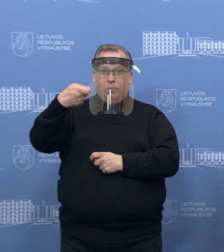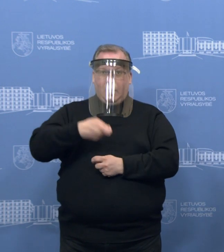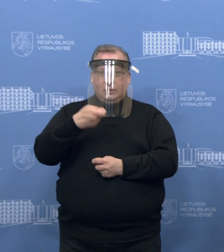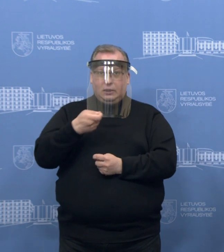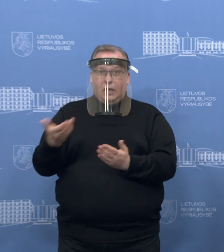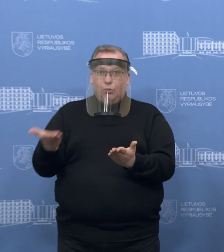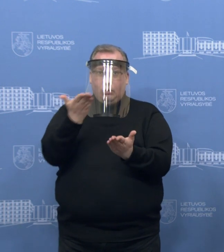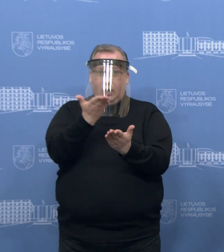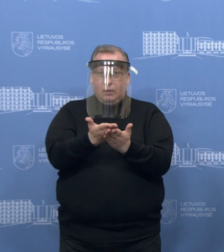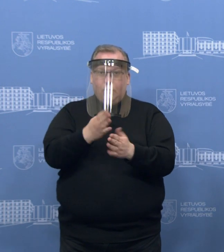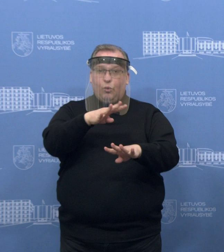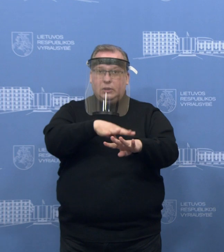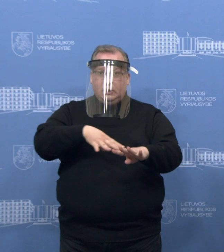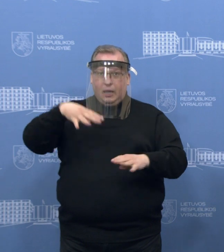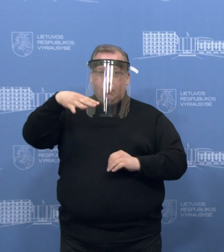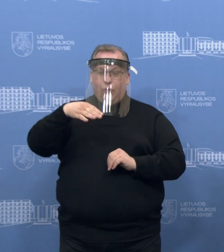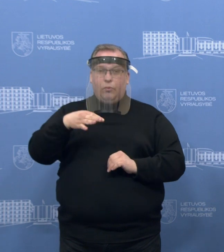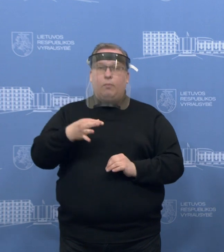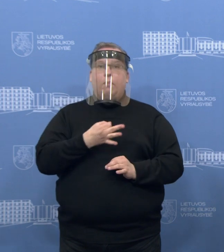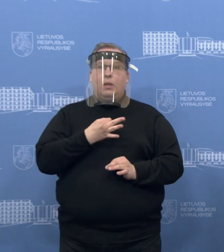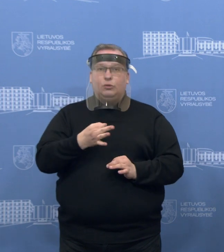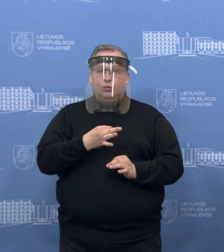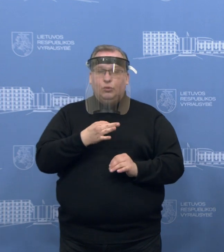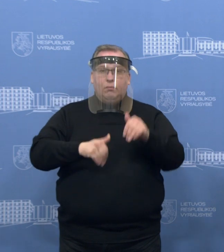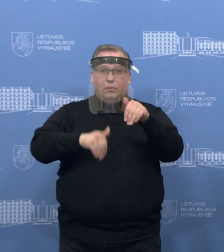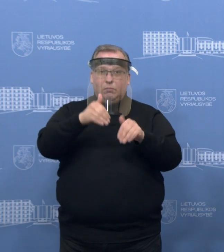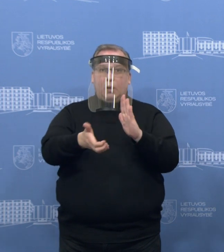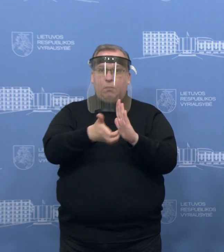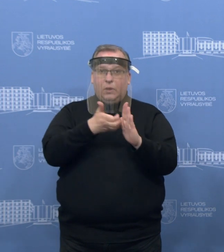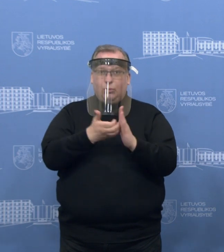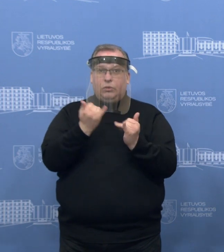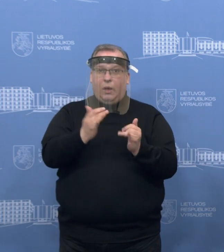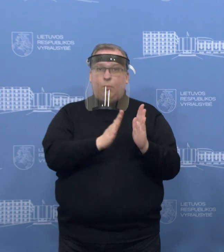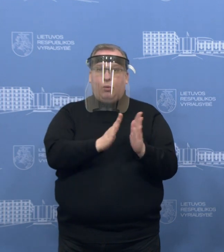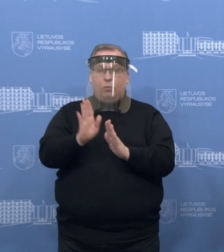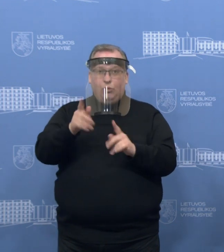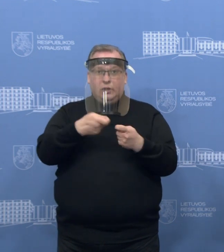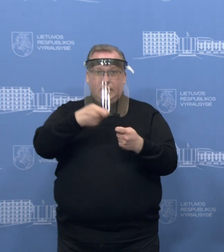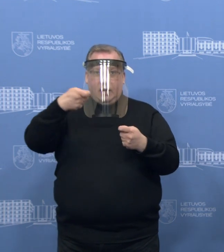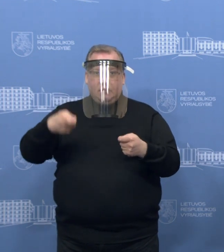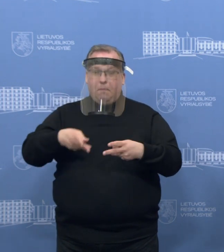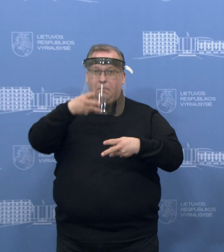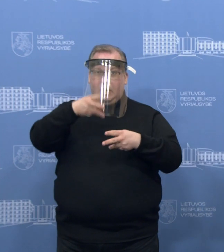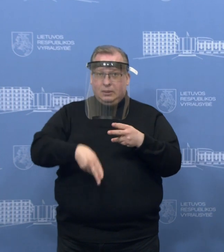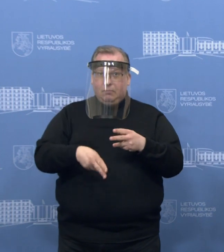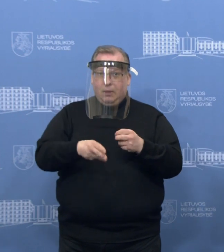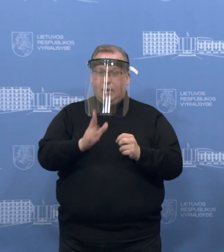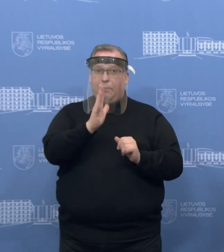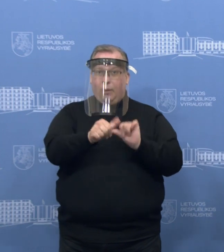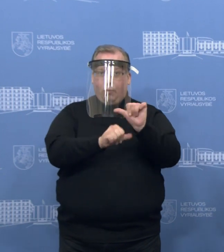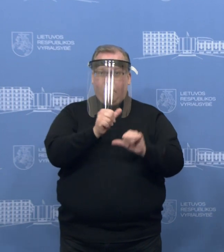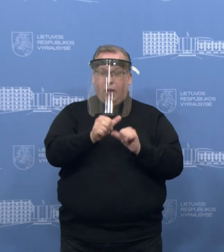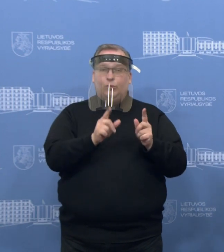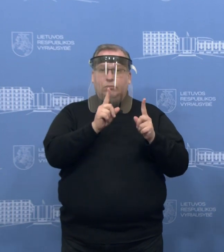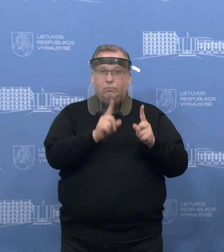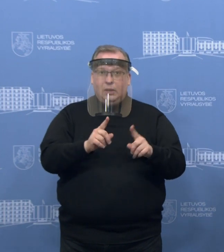teikimą, Seimo balsų neužteko. Matys, ta procedūra bus tesiama, kadangi pasibaigė kadencija. Ir